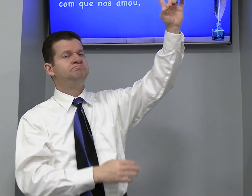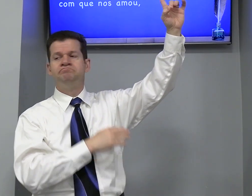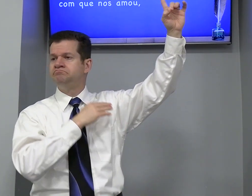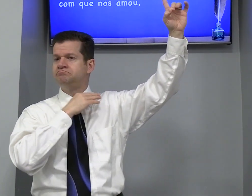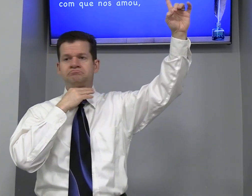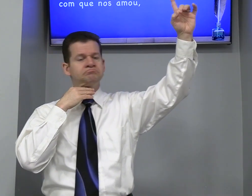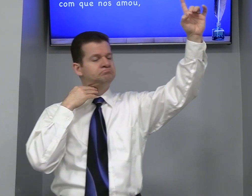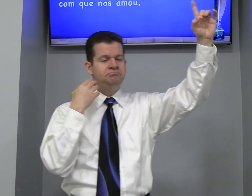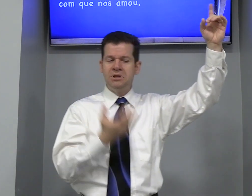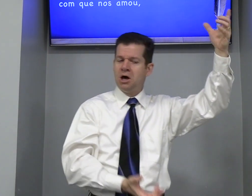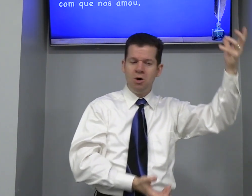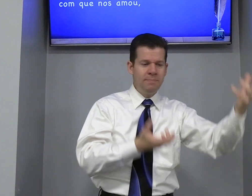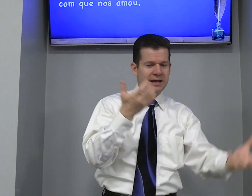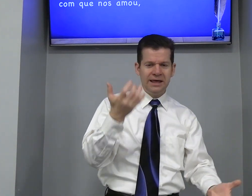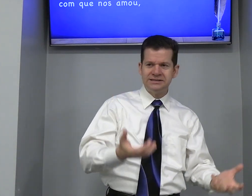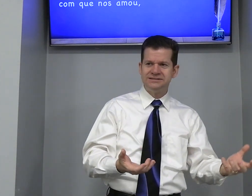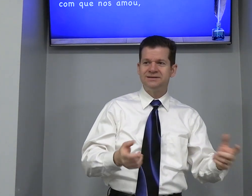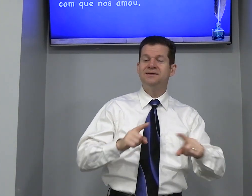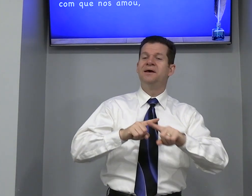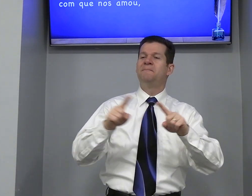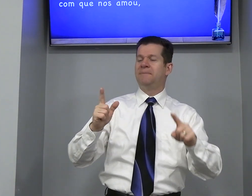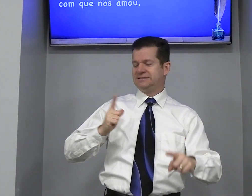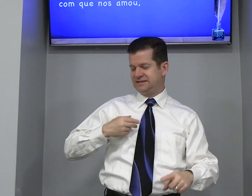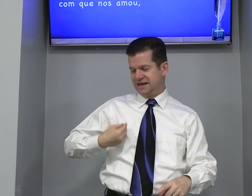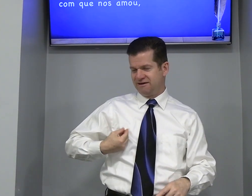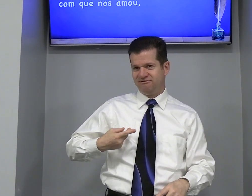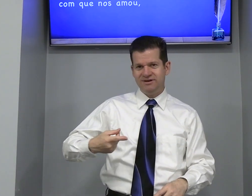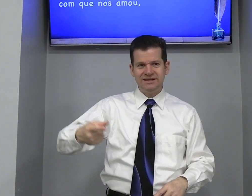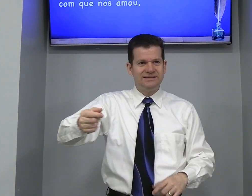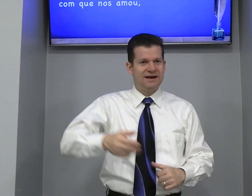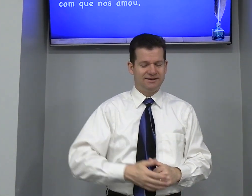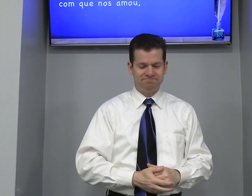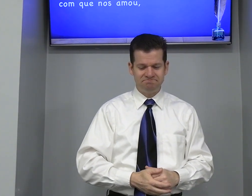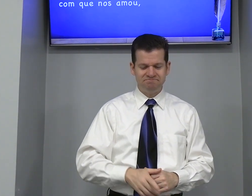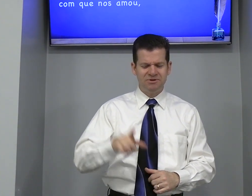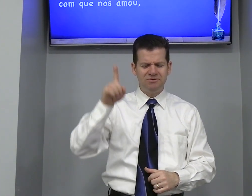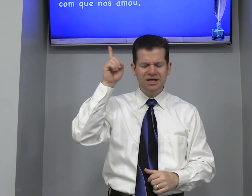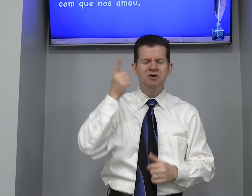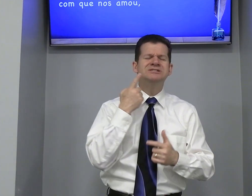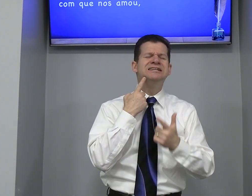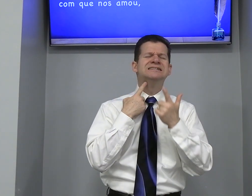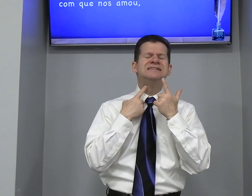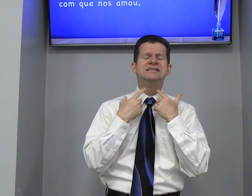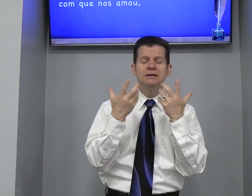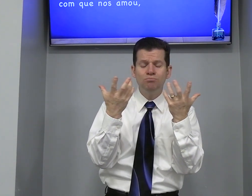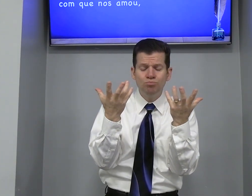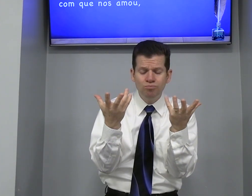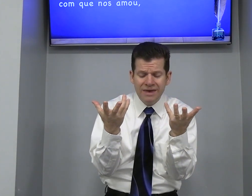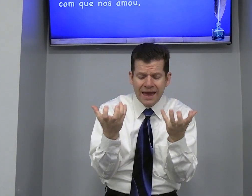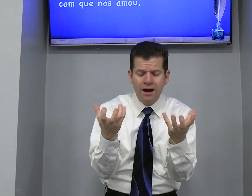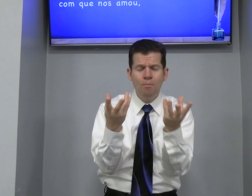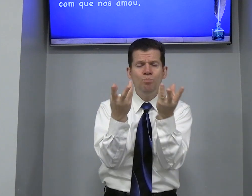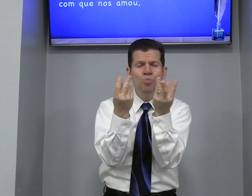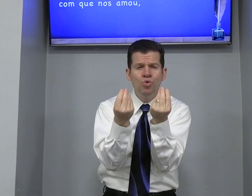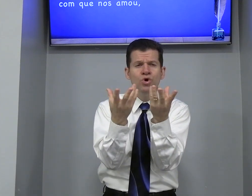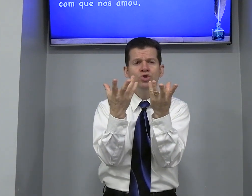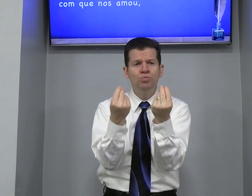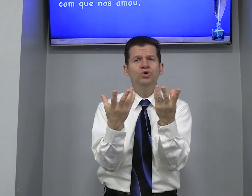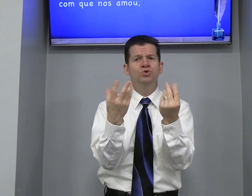Não pereça Mas tenha Vida eterna Então Deus Deseja Quer Muito Muito